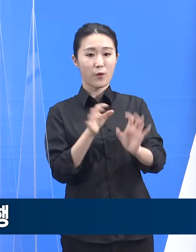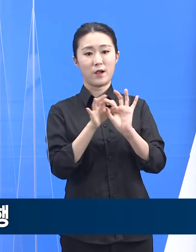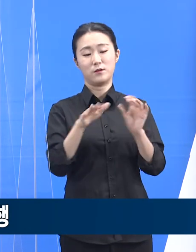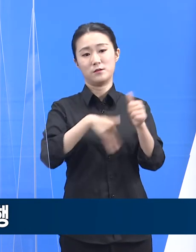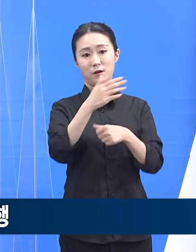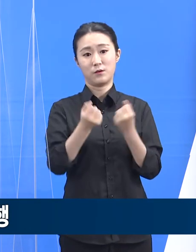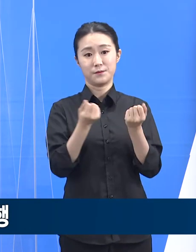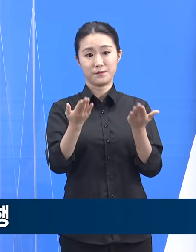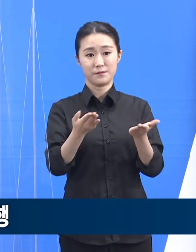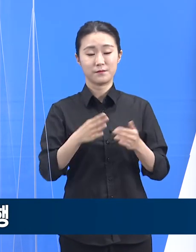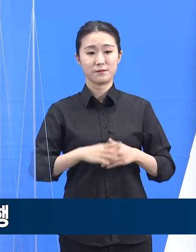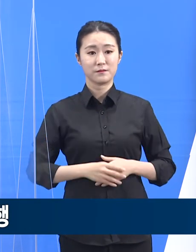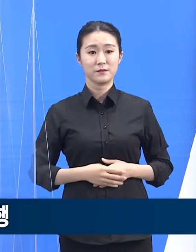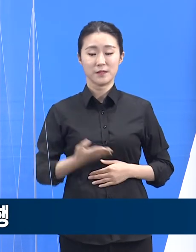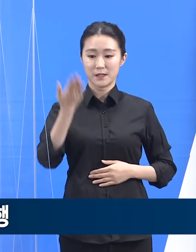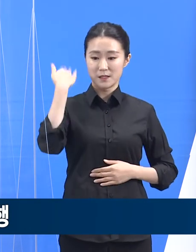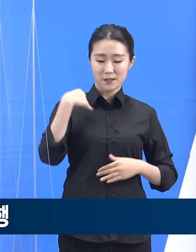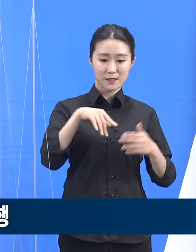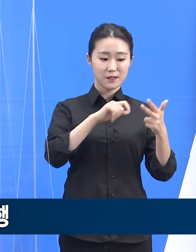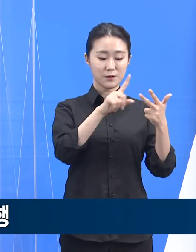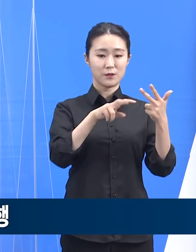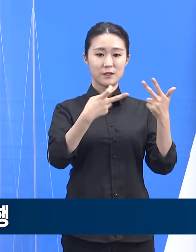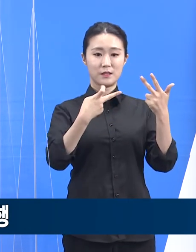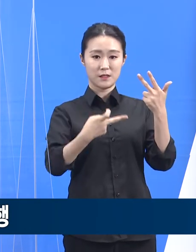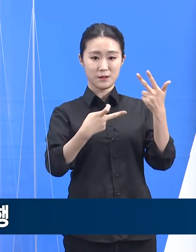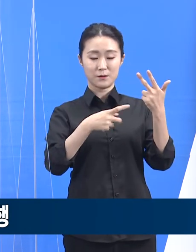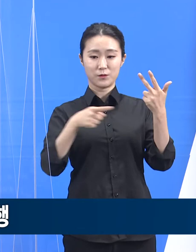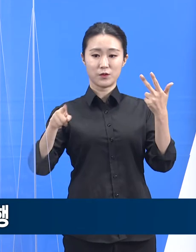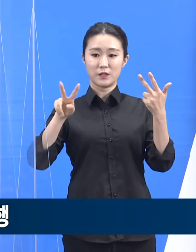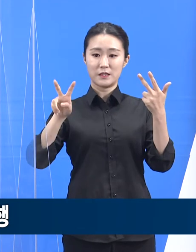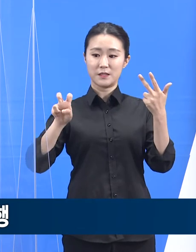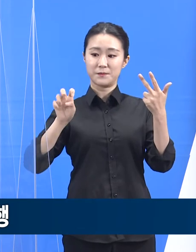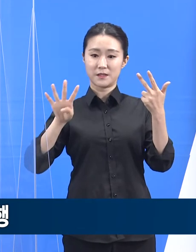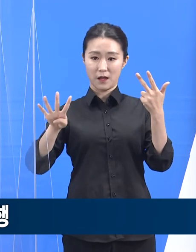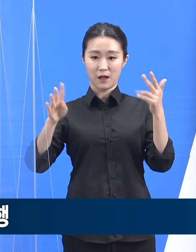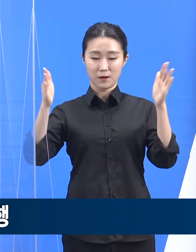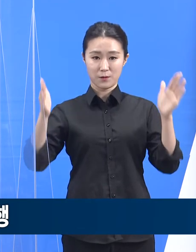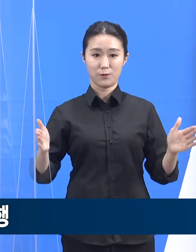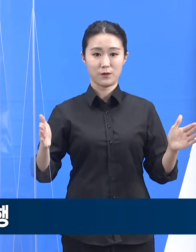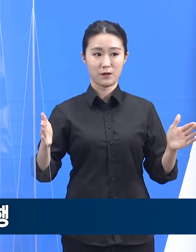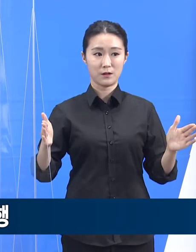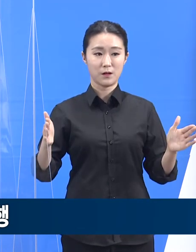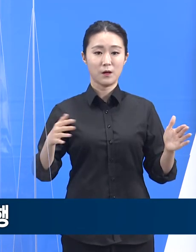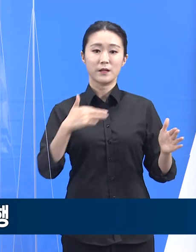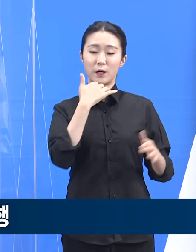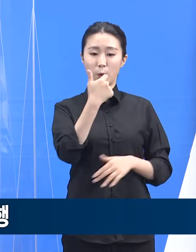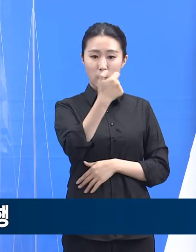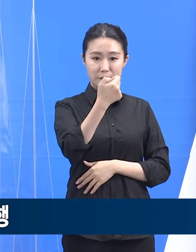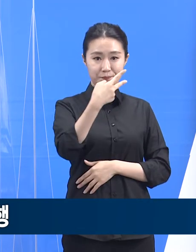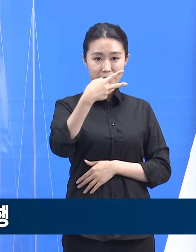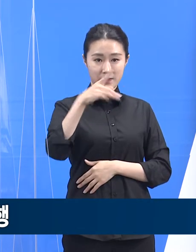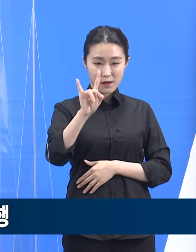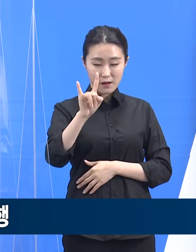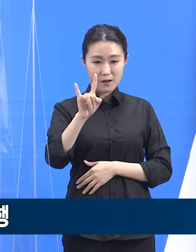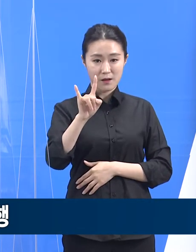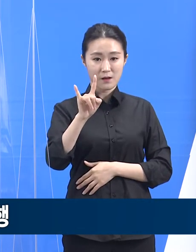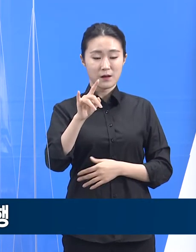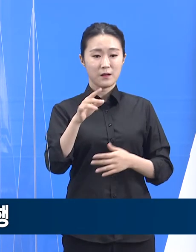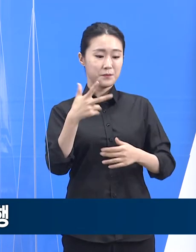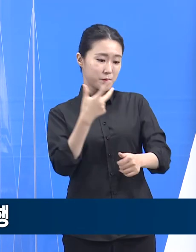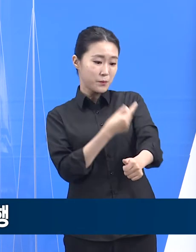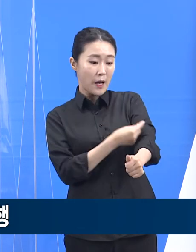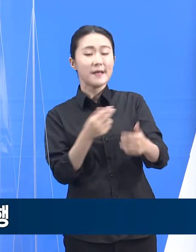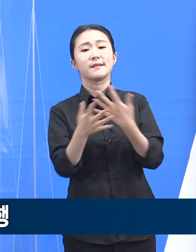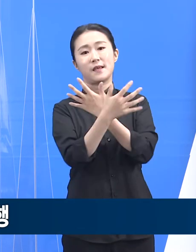먼저 지난 12일부터 24일까지 50대 백신 사전 예약을 완료하였습니다. 도내 접종